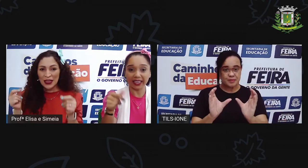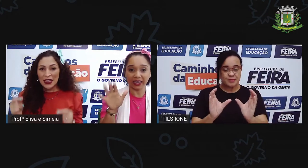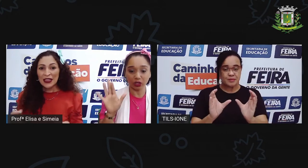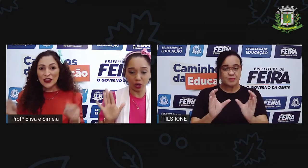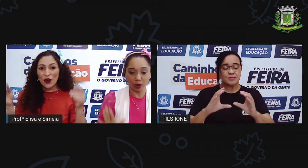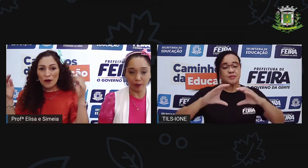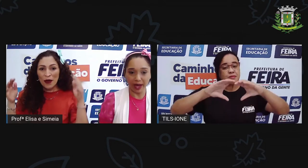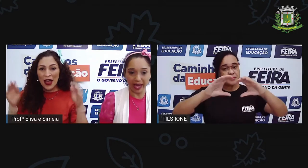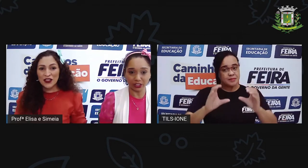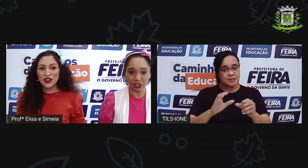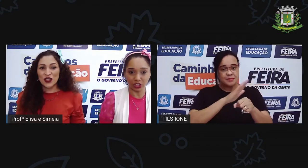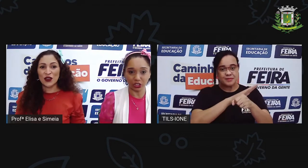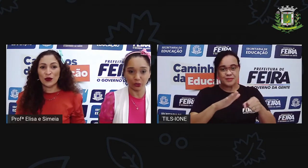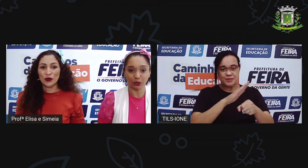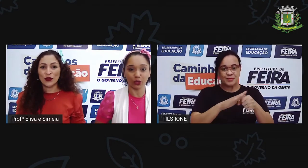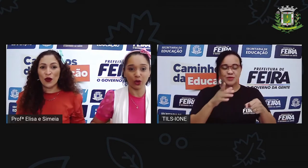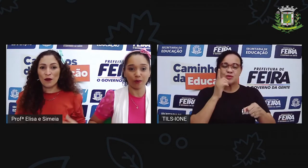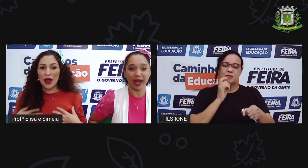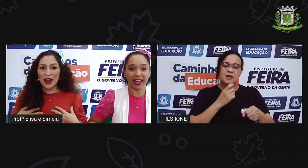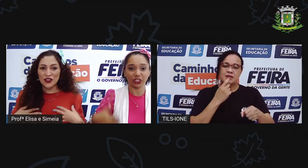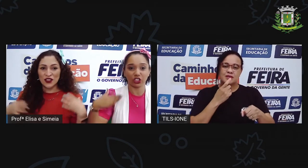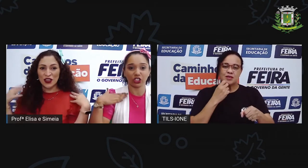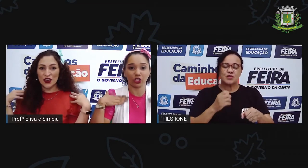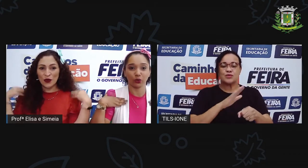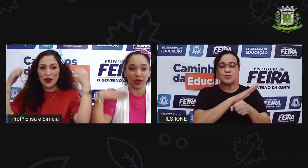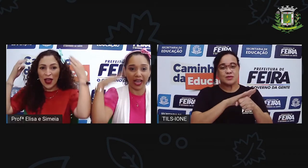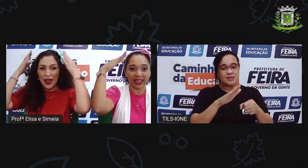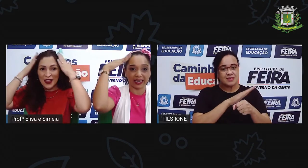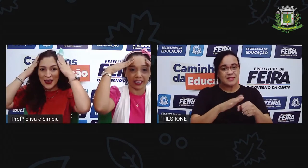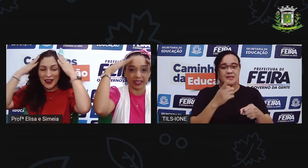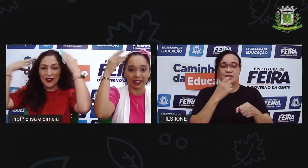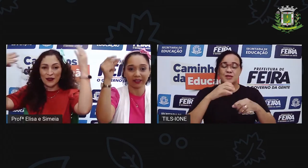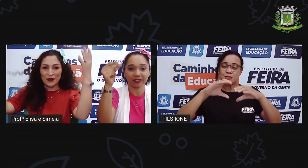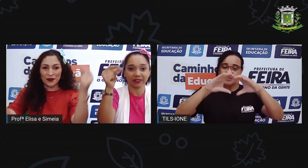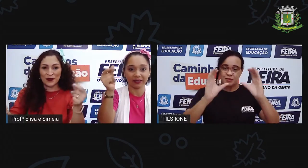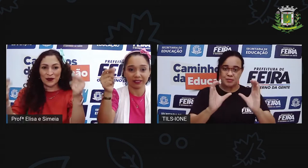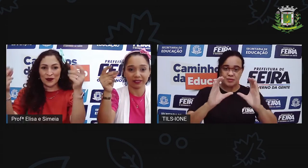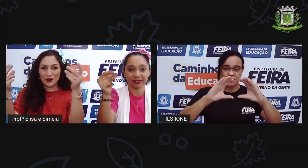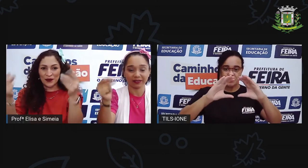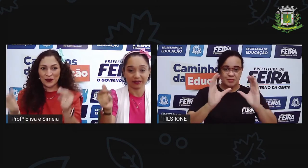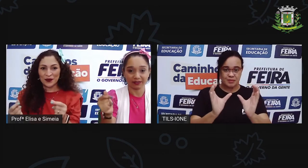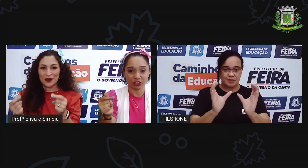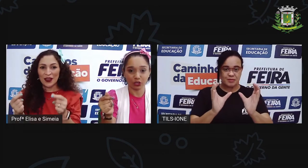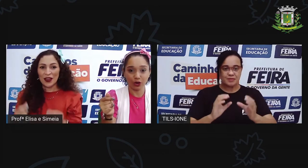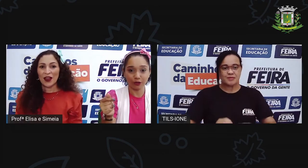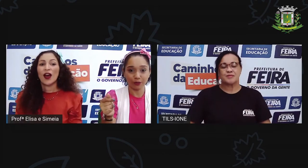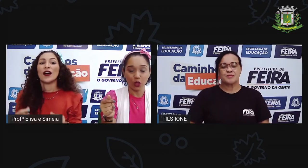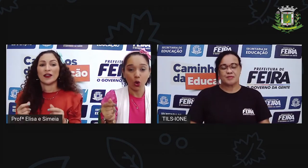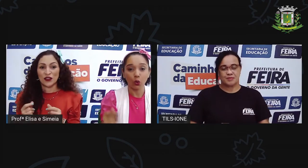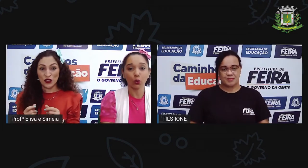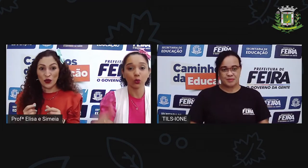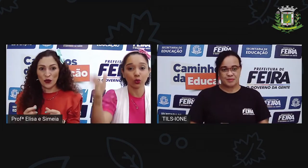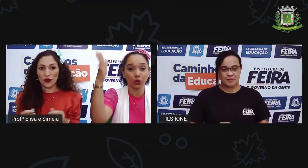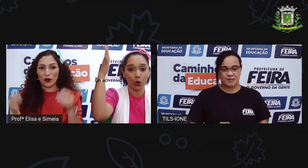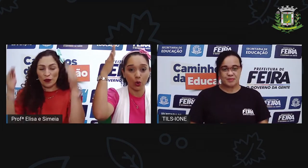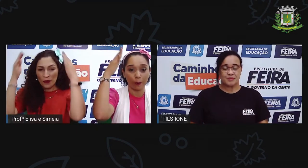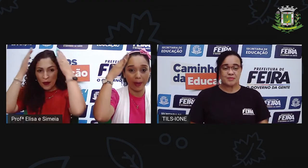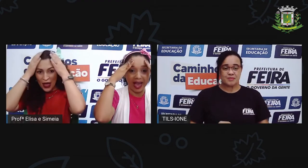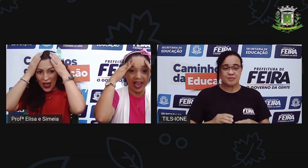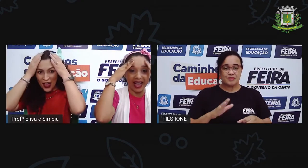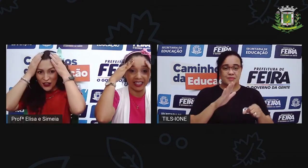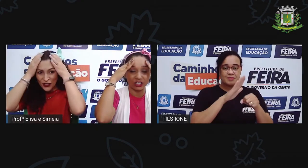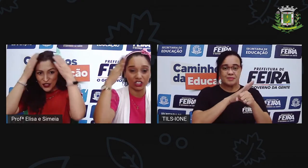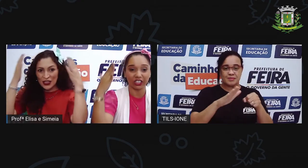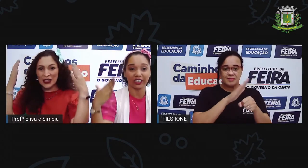Caqui e tomate. O tomate e o caqui. De novo? De novo. O